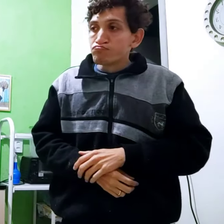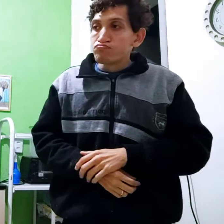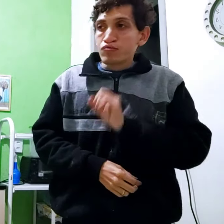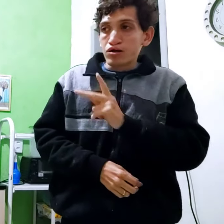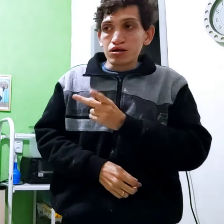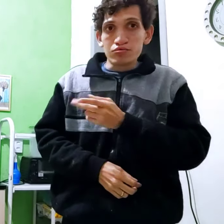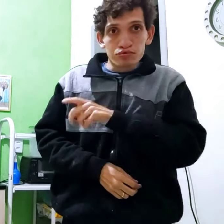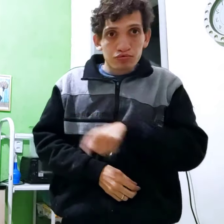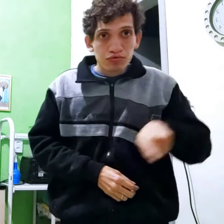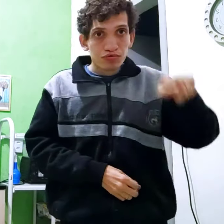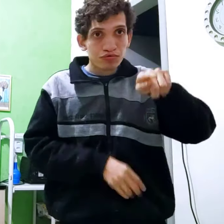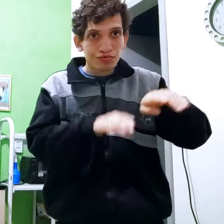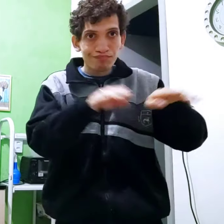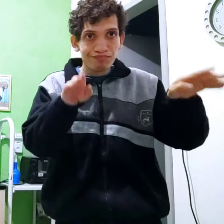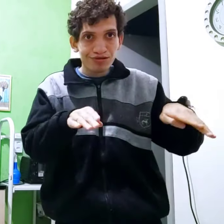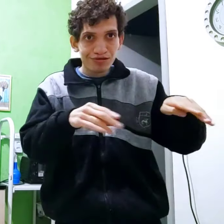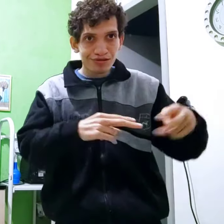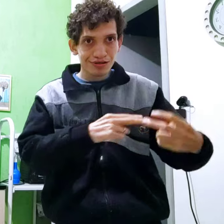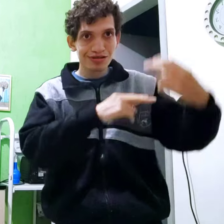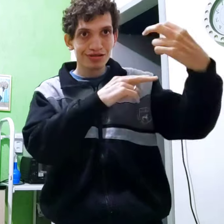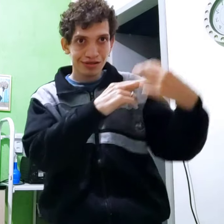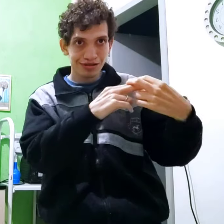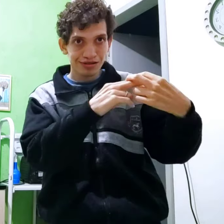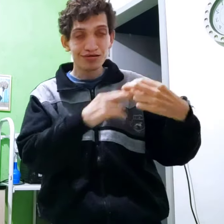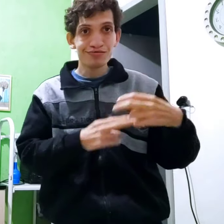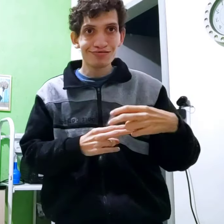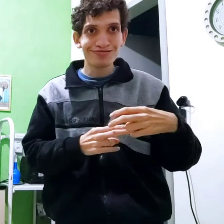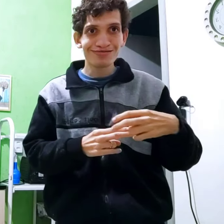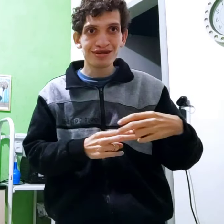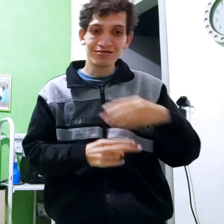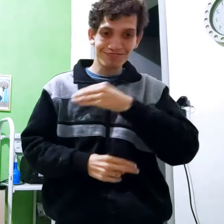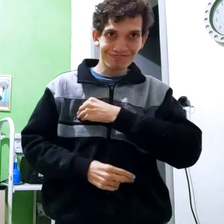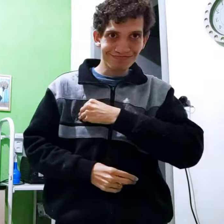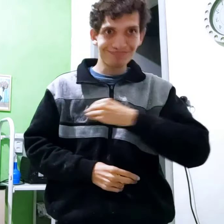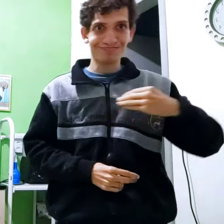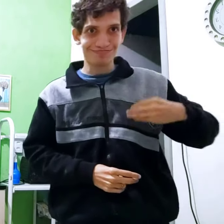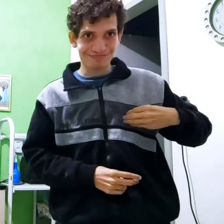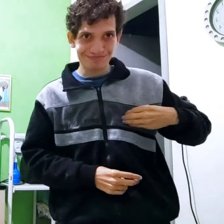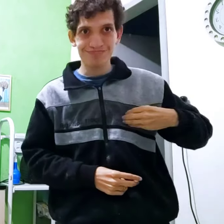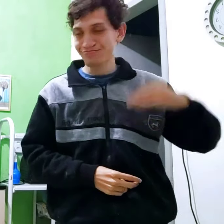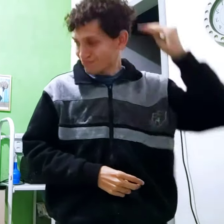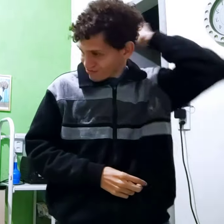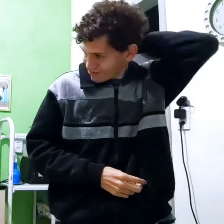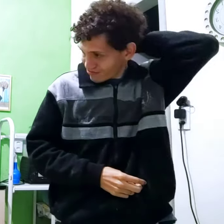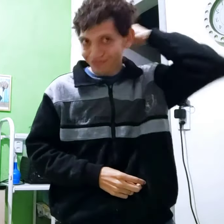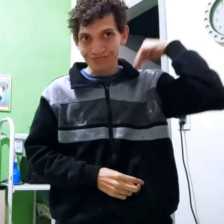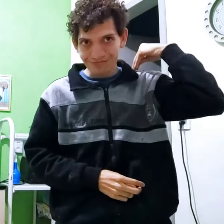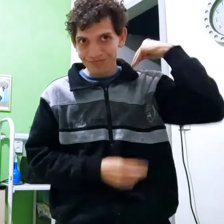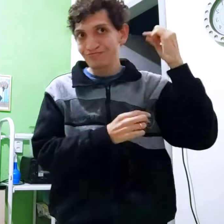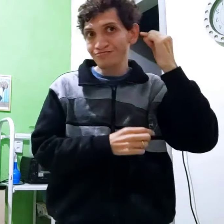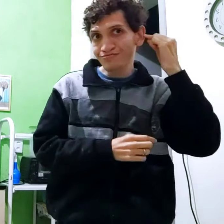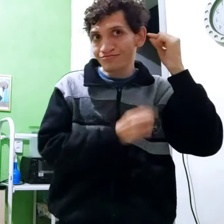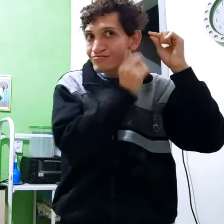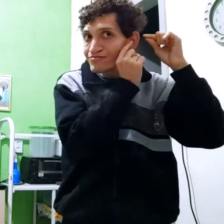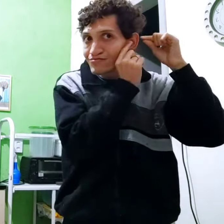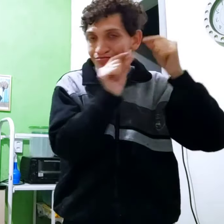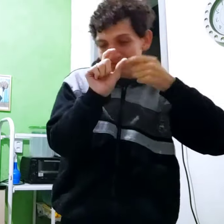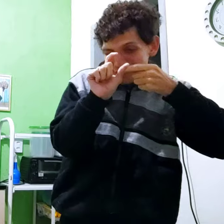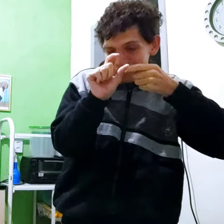Explicar Aí depois Tô na mata Aí Olhou Olhou